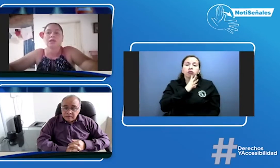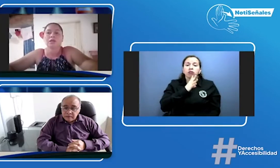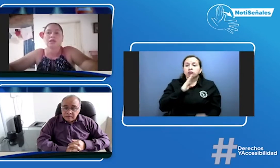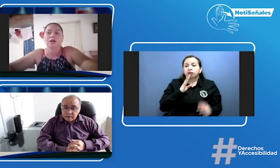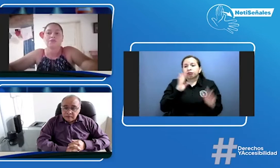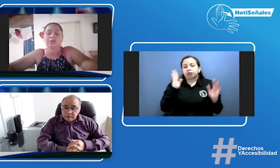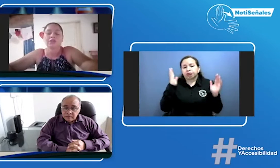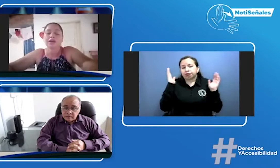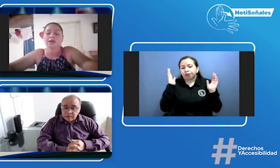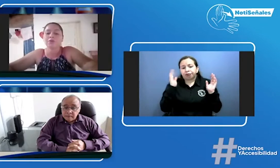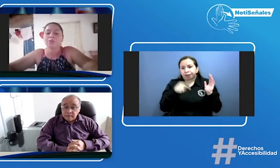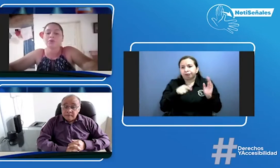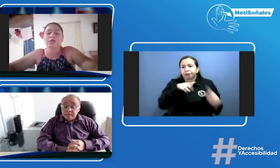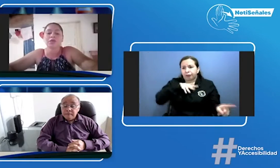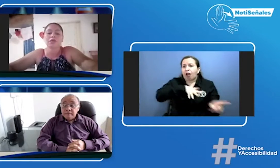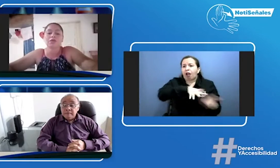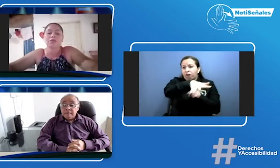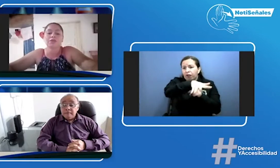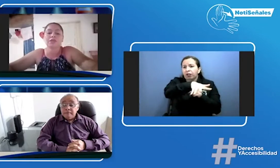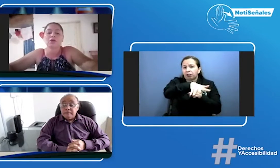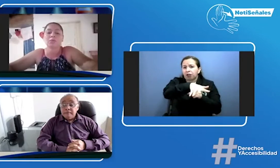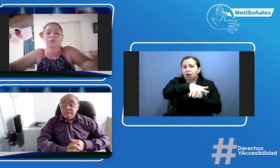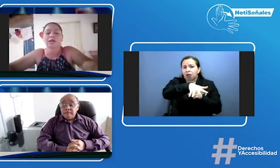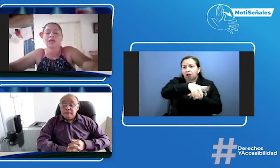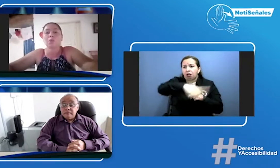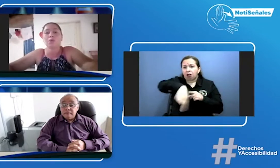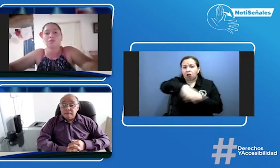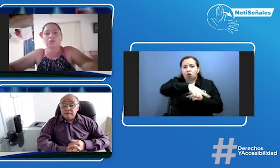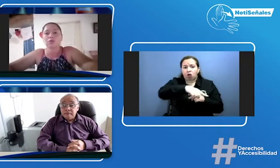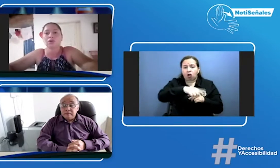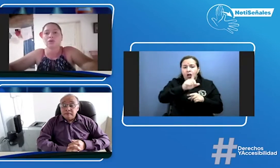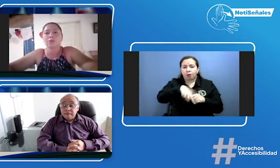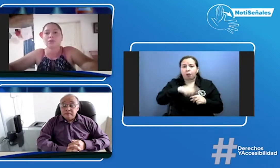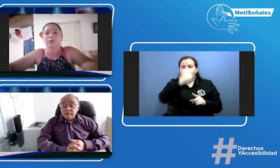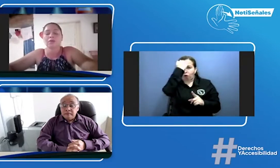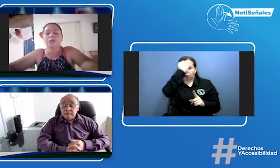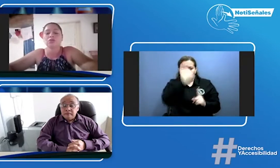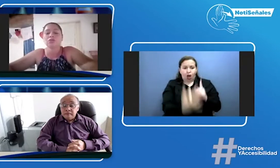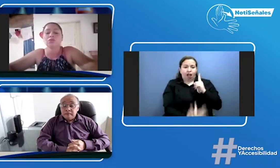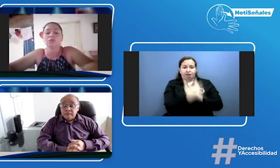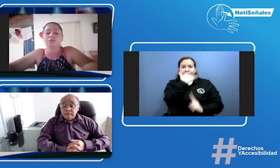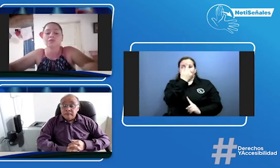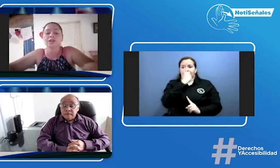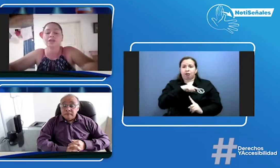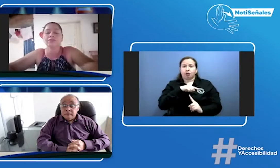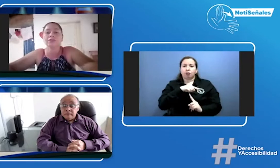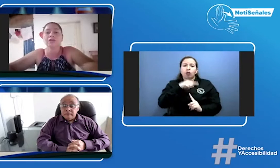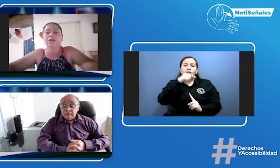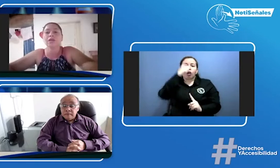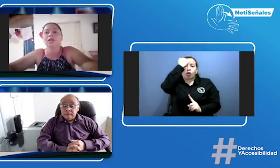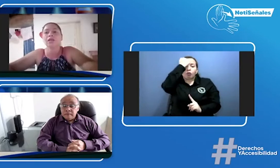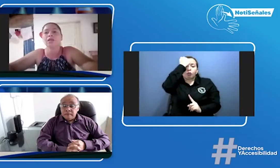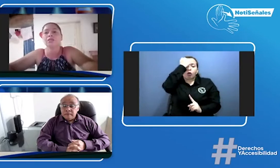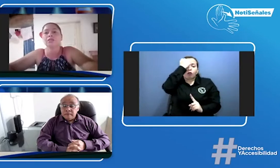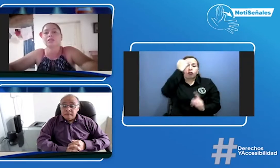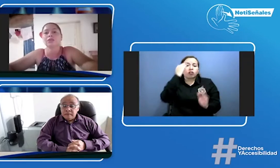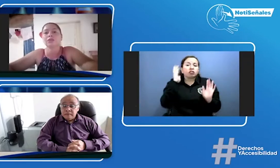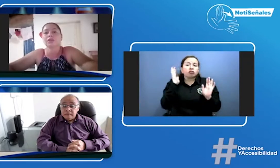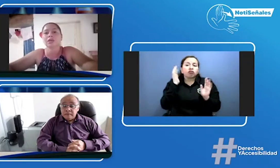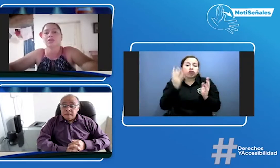afecta a ellos porque y afecta como tal a los profesores porque ellos se justifican en el sentido de que ellos